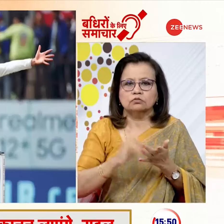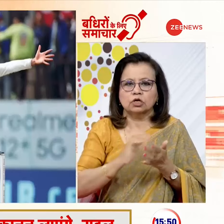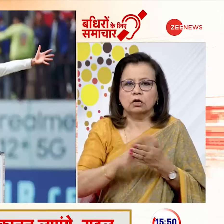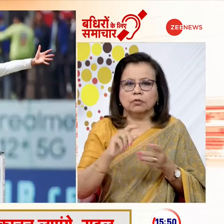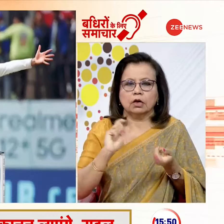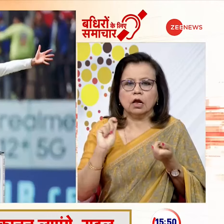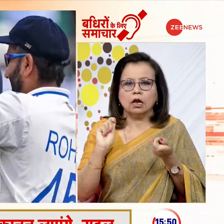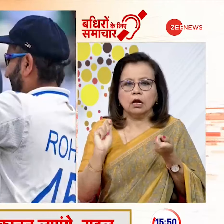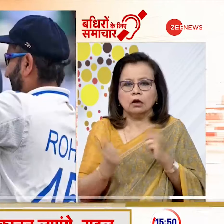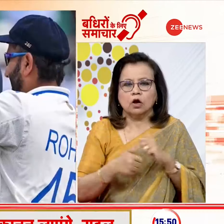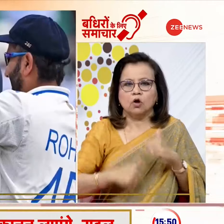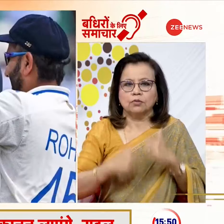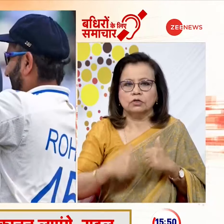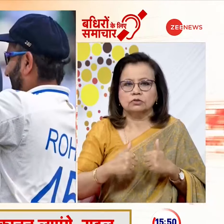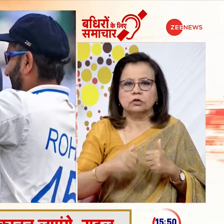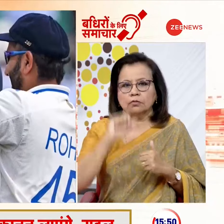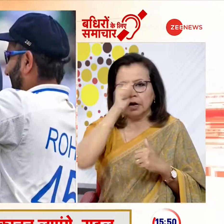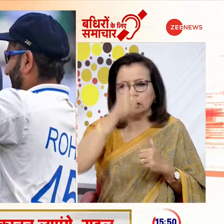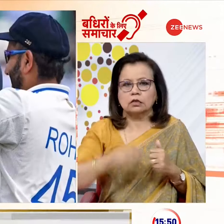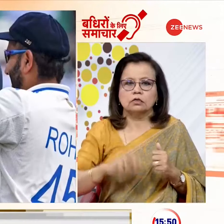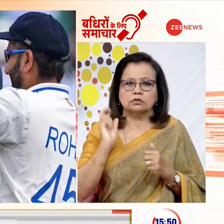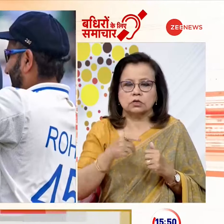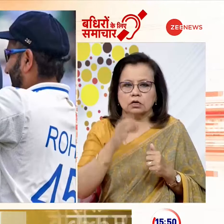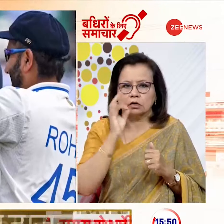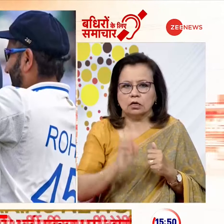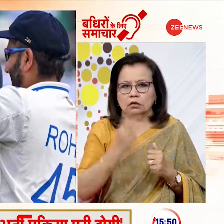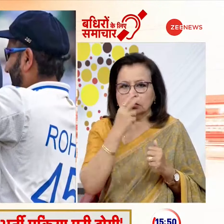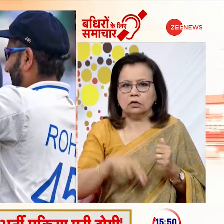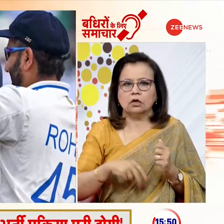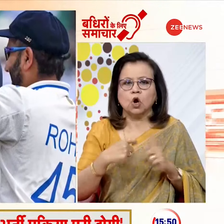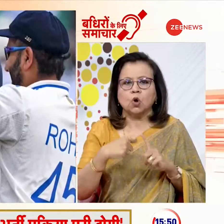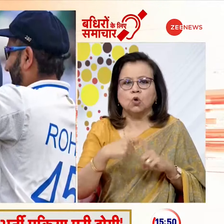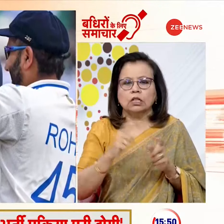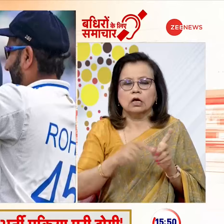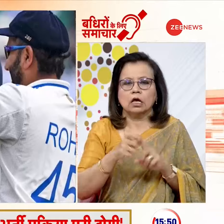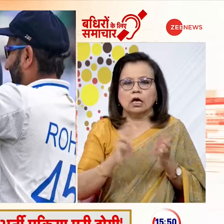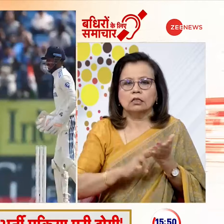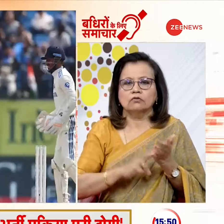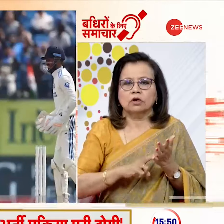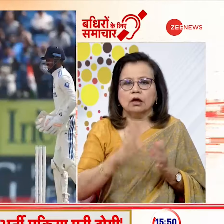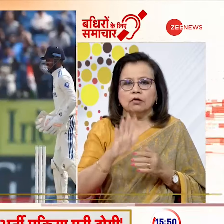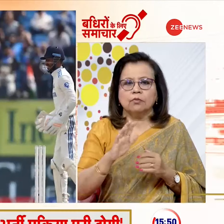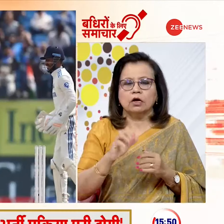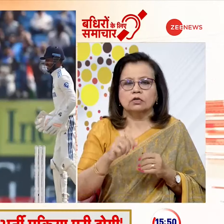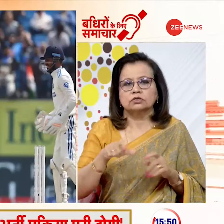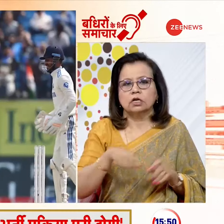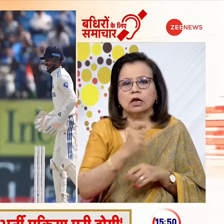मुकाबले में भारती स्पिनर्स ने शांदार खेल दिखाया कुलदी पियादव ने पांच तो अपना सौवा टेस्ट खेल रहे रवी